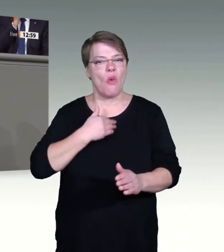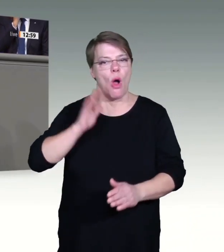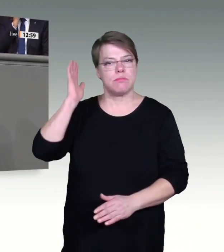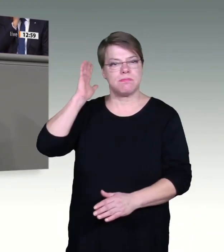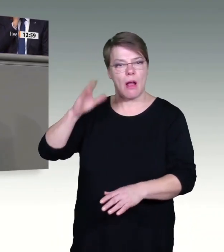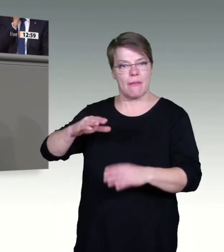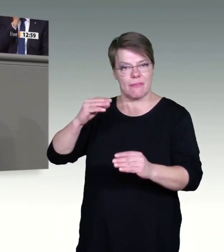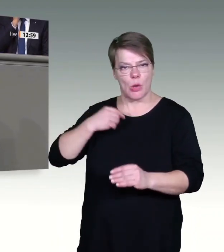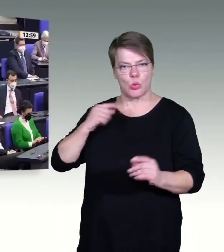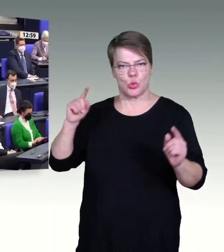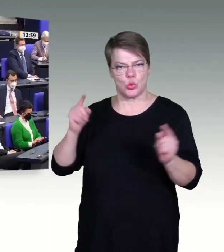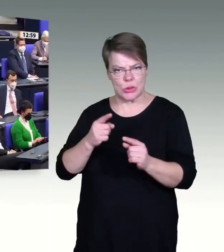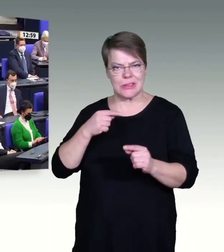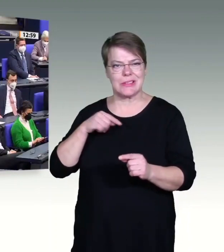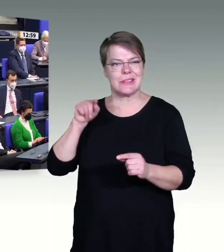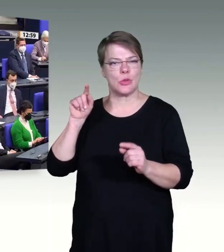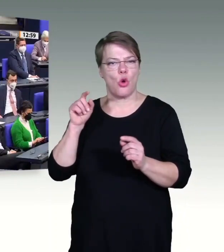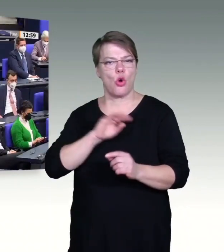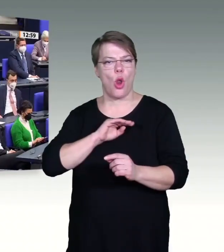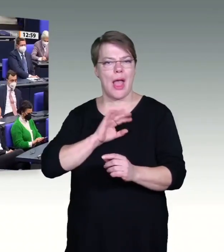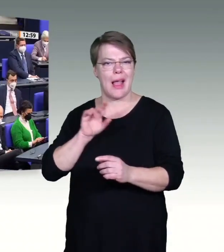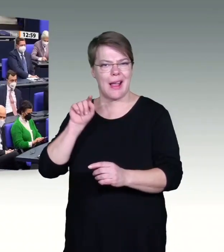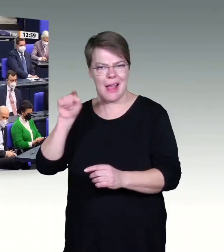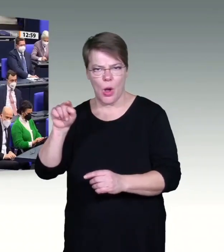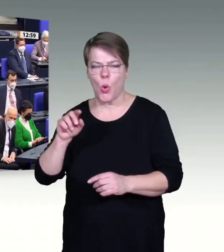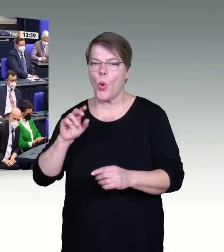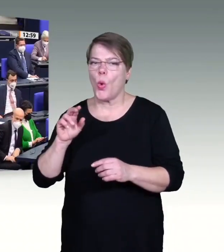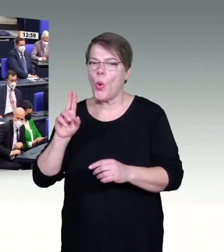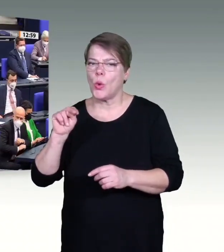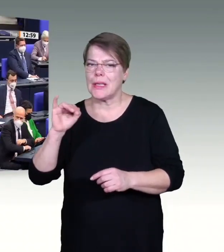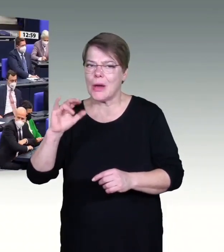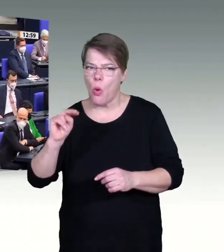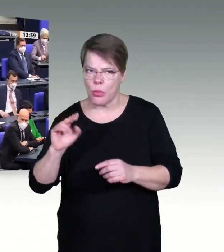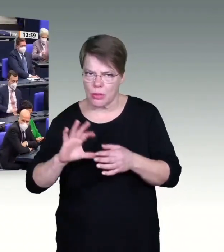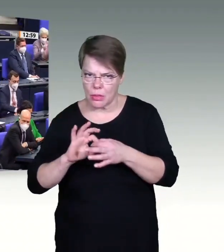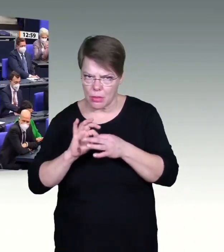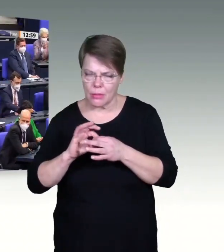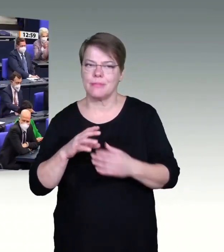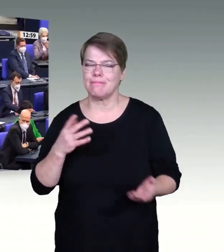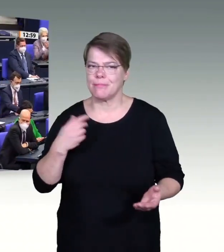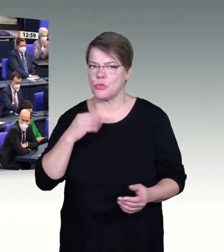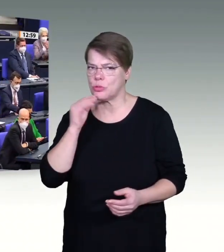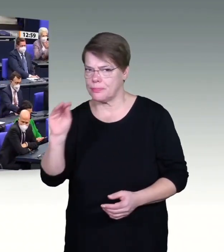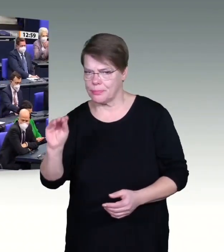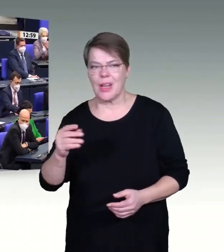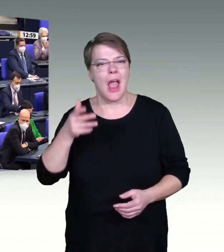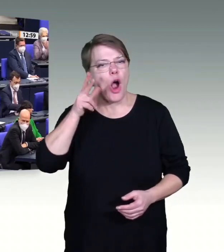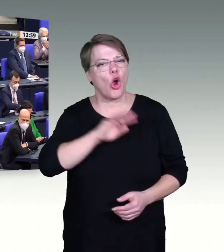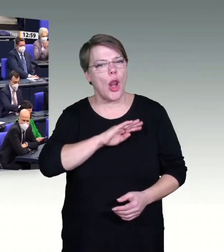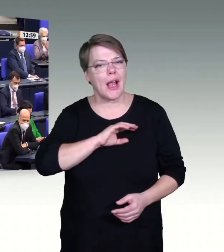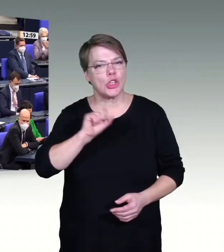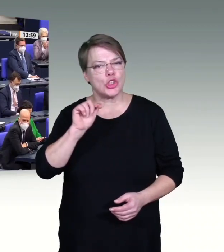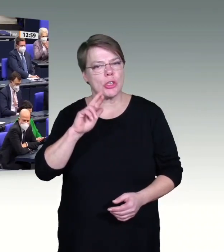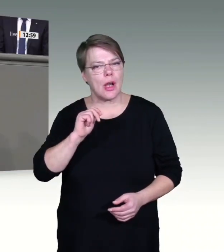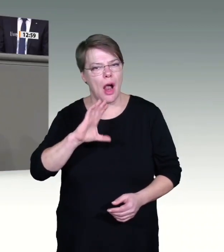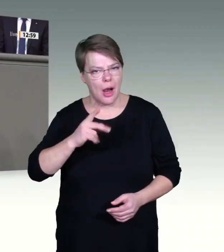vorzubereiten, dass eine solche dramatische vierte Welle sich ausbreiten konnte. Wo im Sommer sind die 2G-Regeln gewesen in